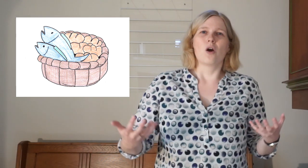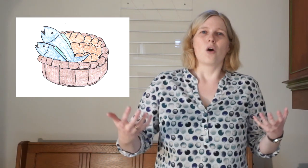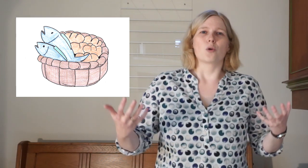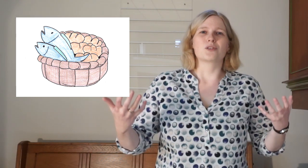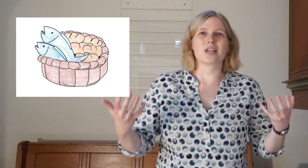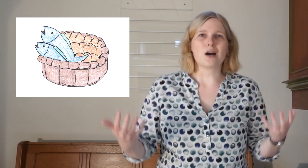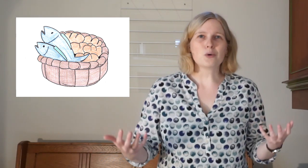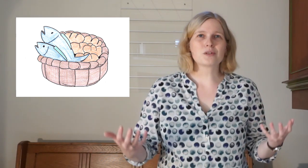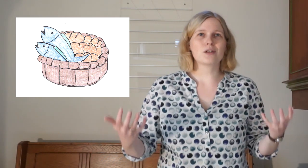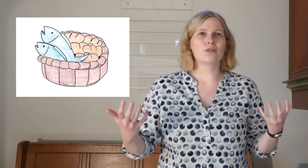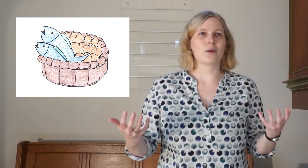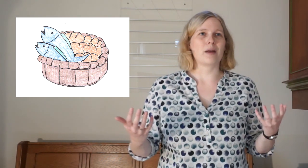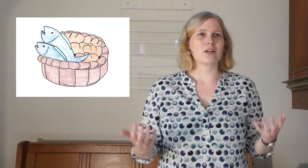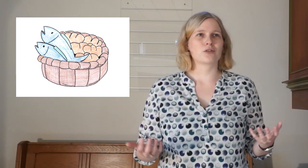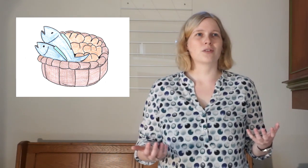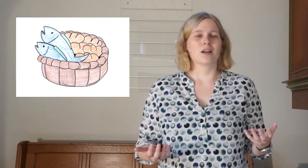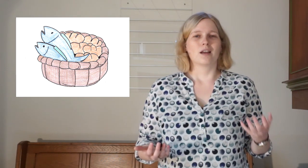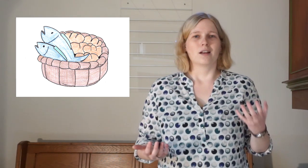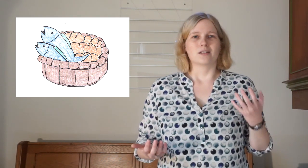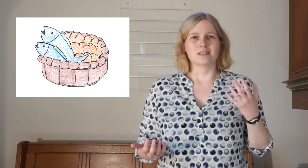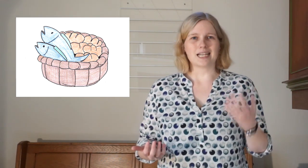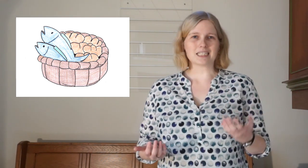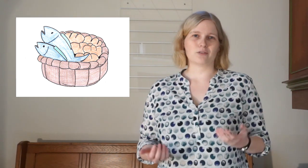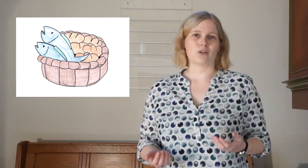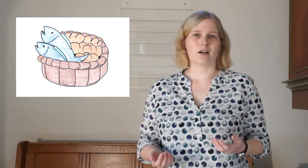Und tausende von Menschen sind satt geworden.